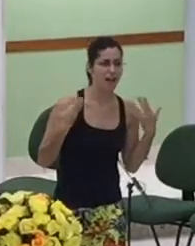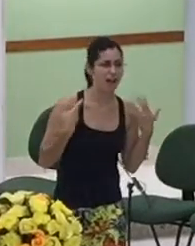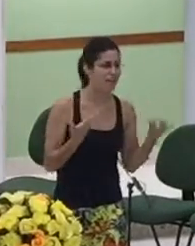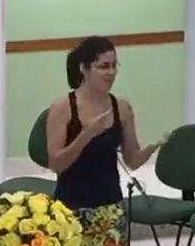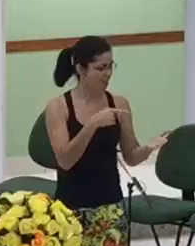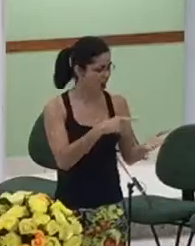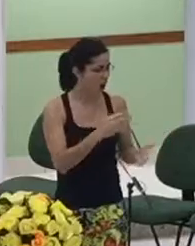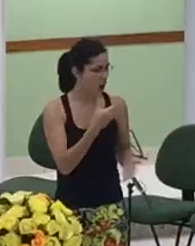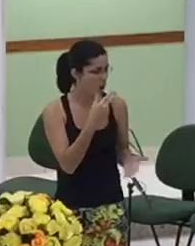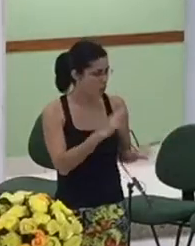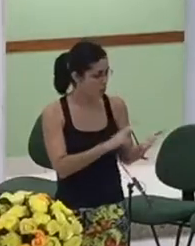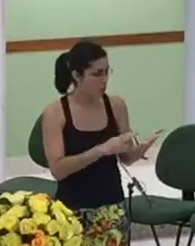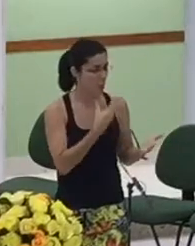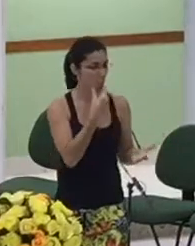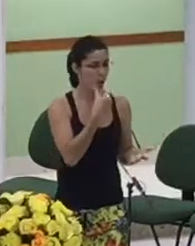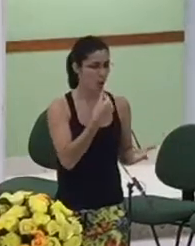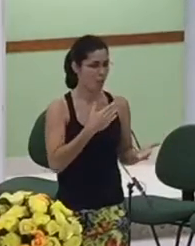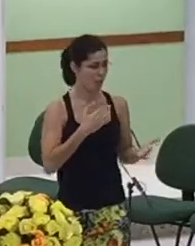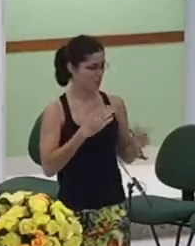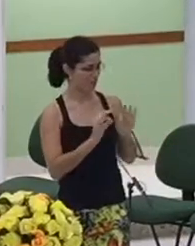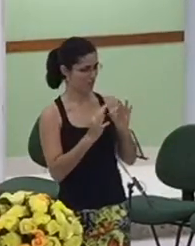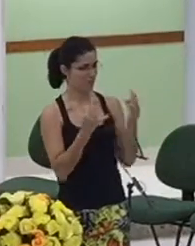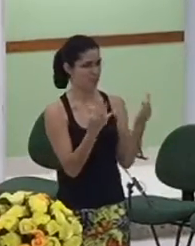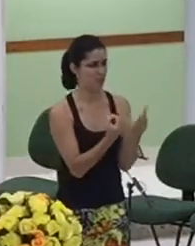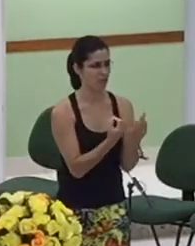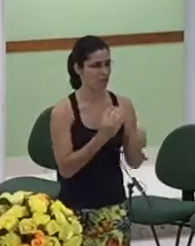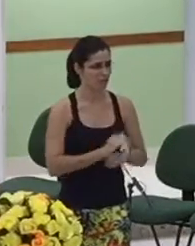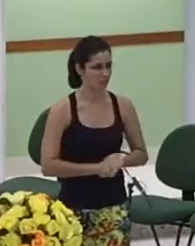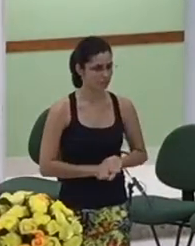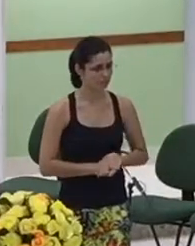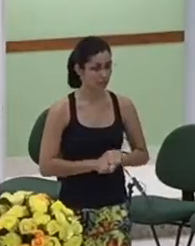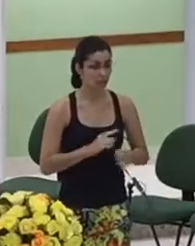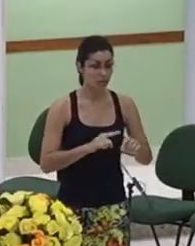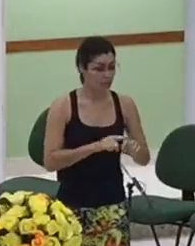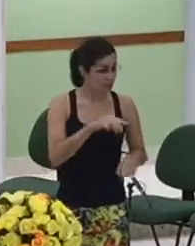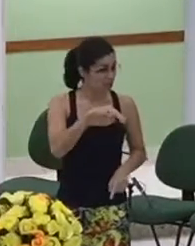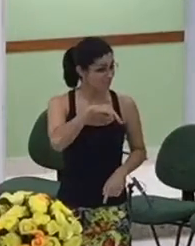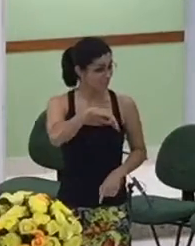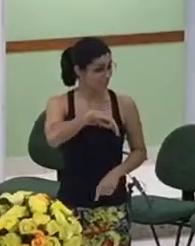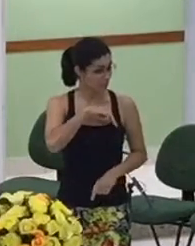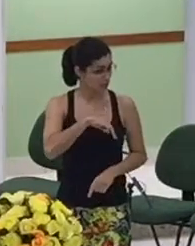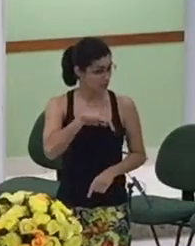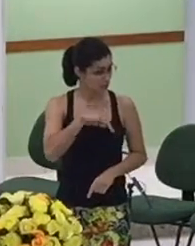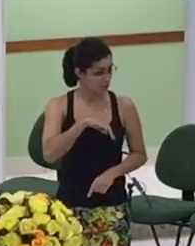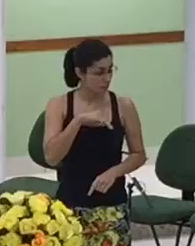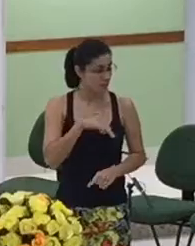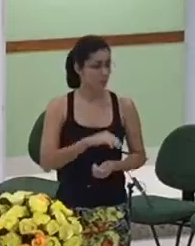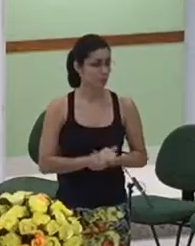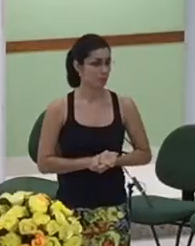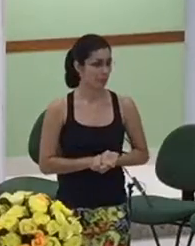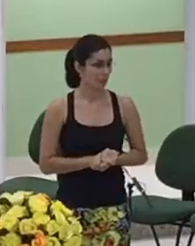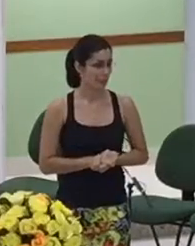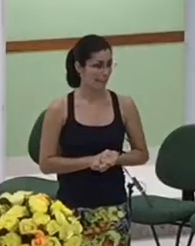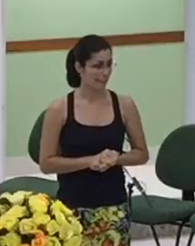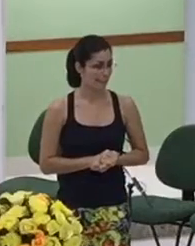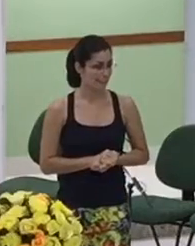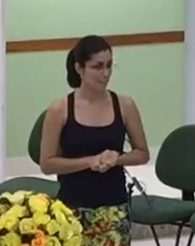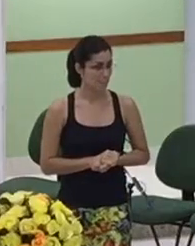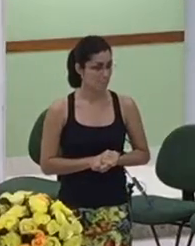ele está na minha linhagem mas Mateus ele coloca algumas mulheres